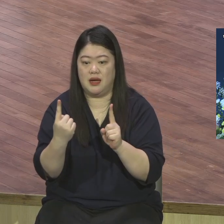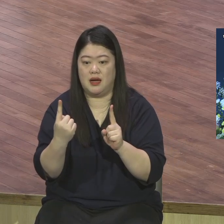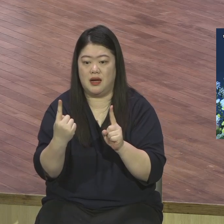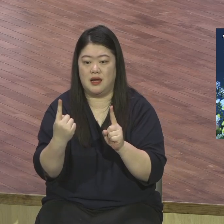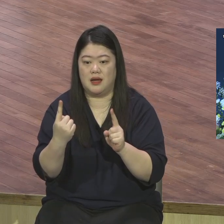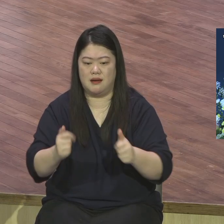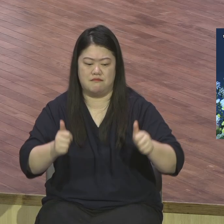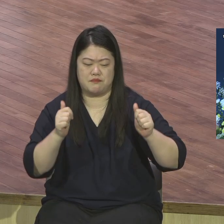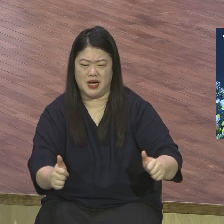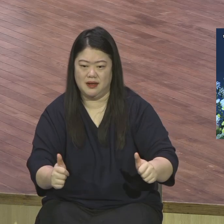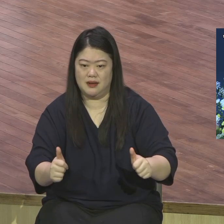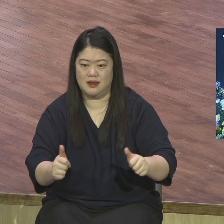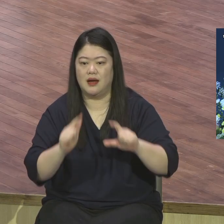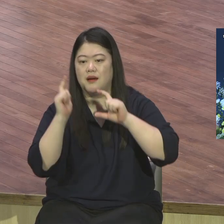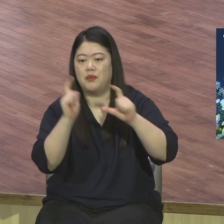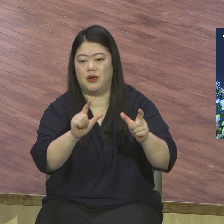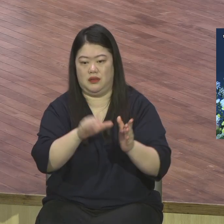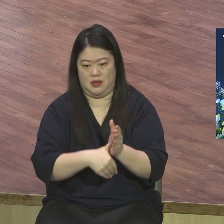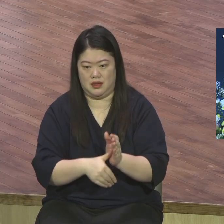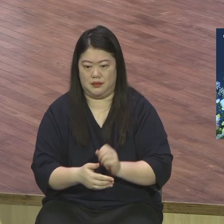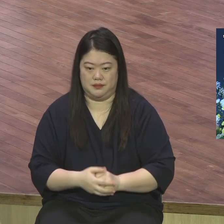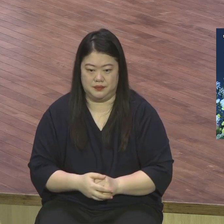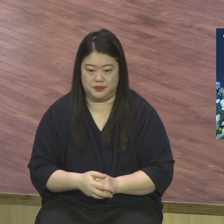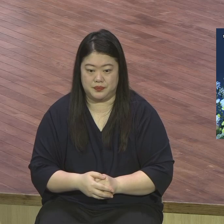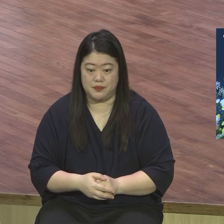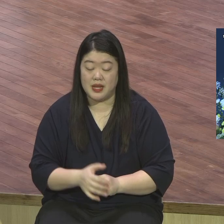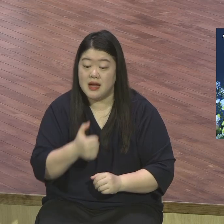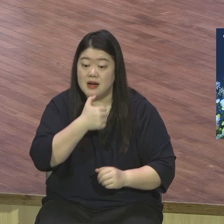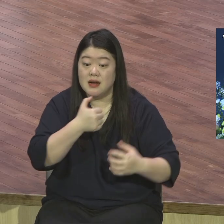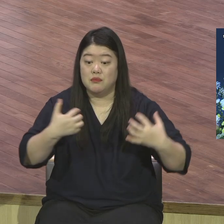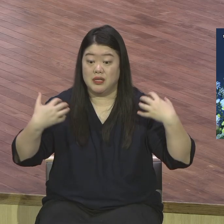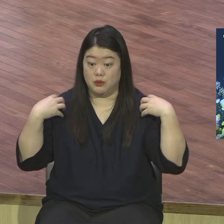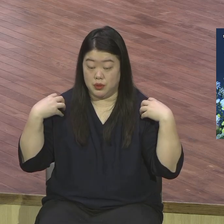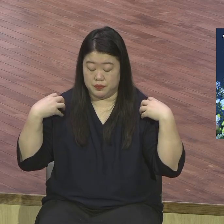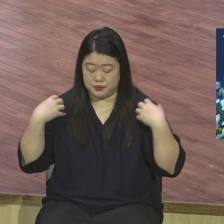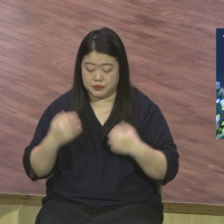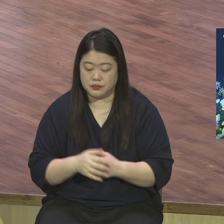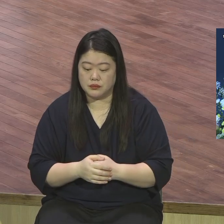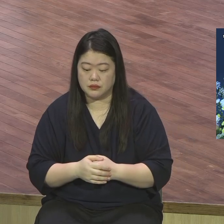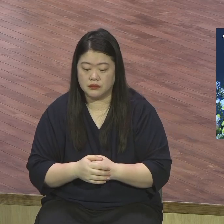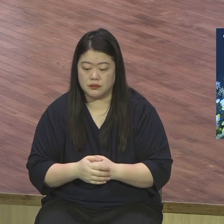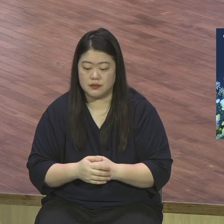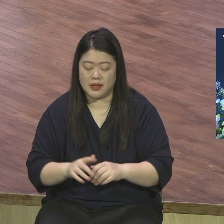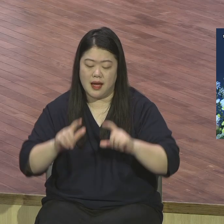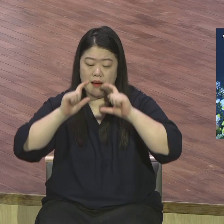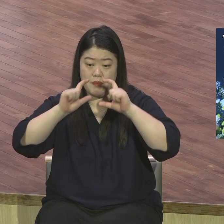예수님은 아무 말씀도 하지 않았어요 나를 보라 그러면 아무 말씀도 하지 않았어요 침묵했다